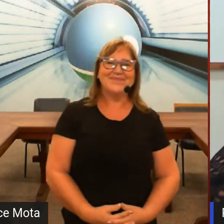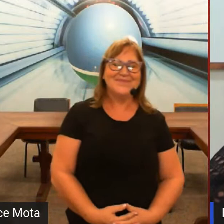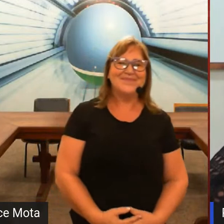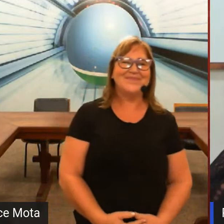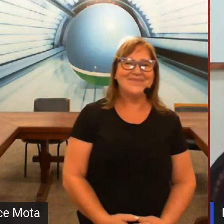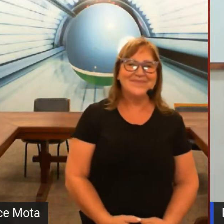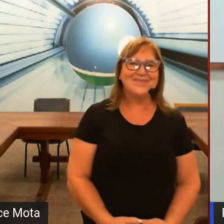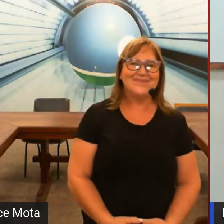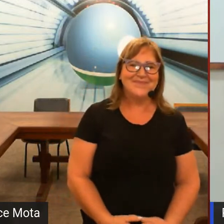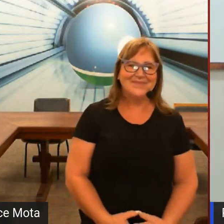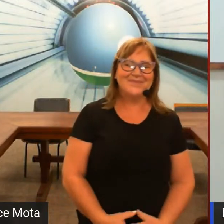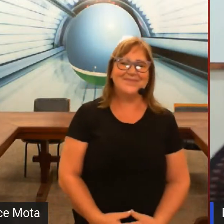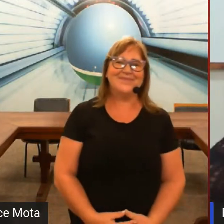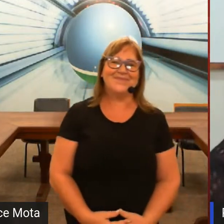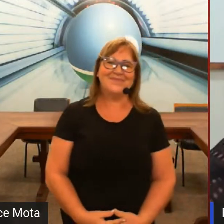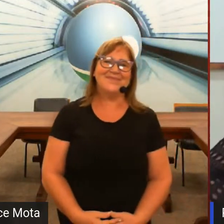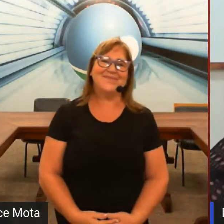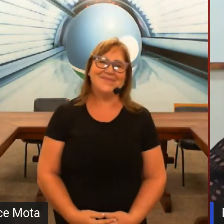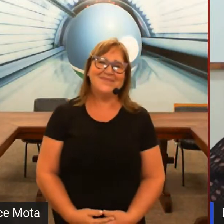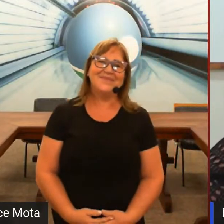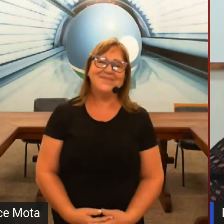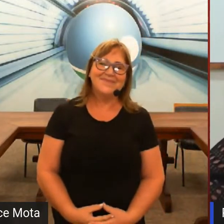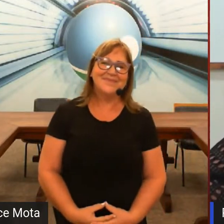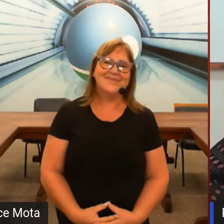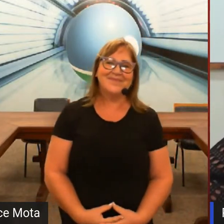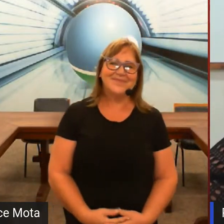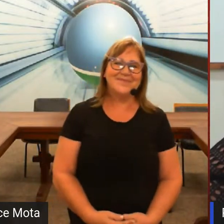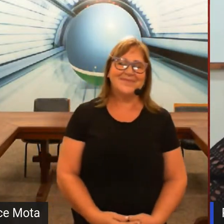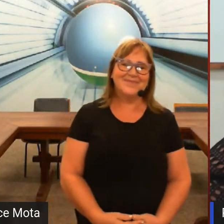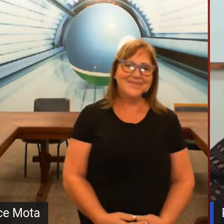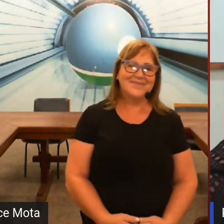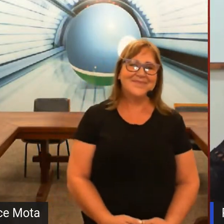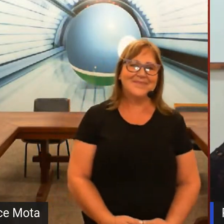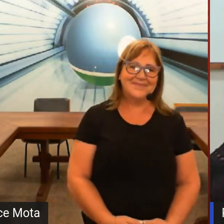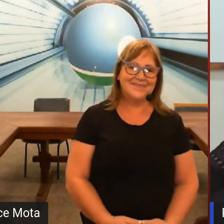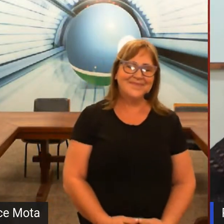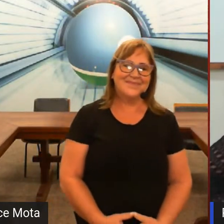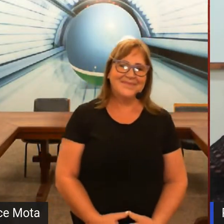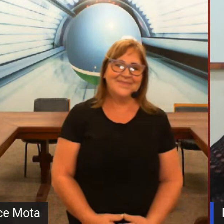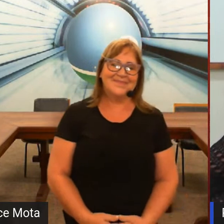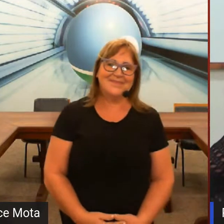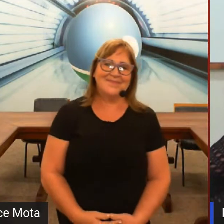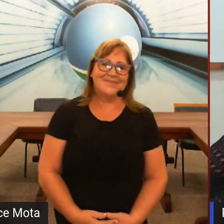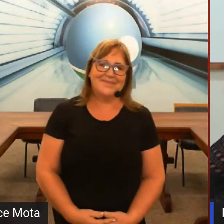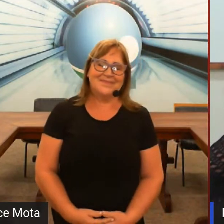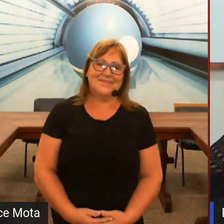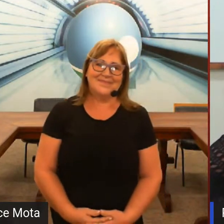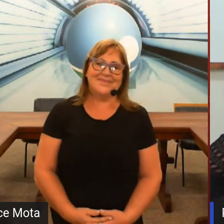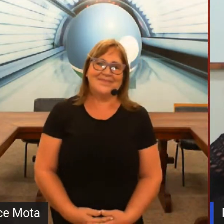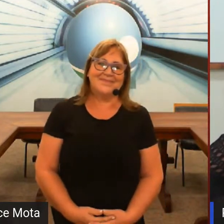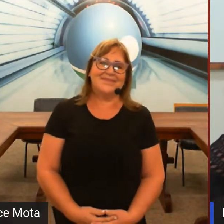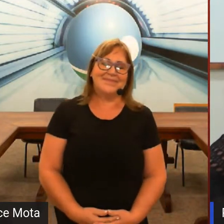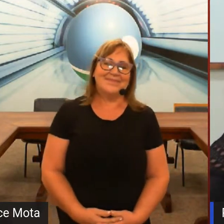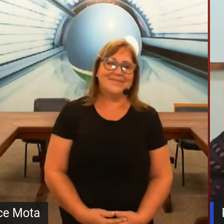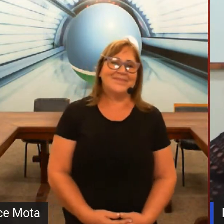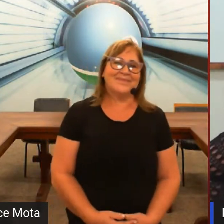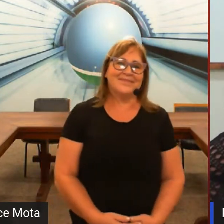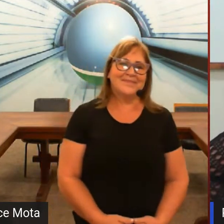descobrir os nossos diversos cursos que a gente oferta aqui no Nifem tanto na modalidade AD quanto na modalidade